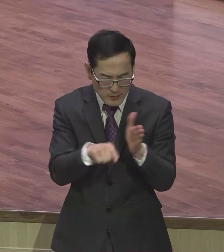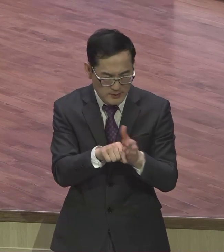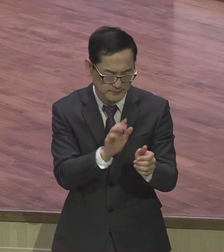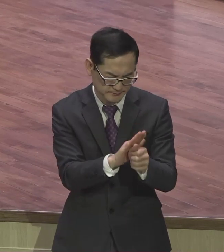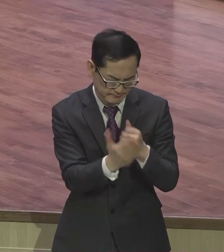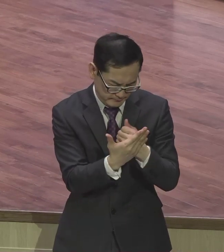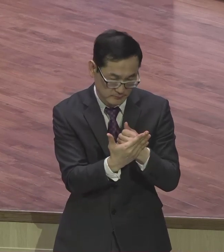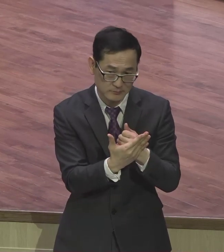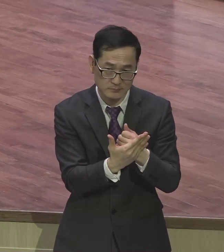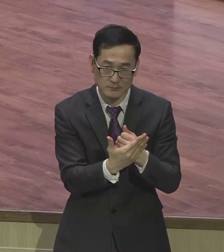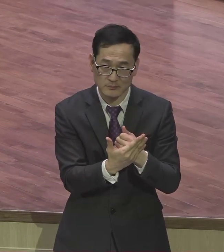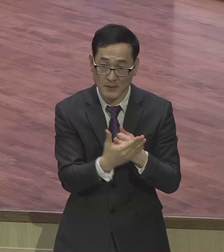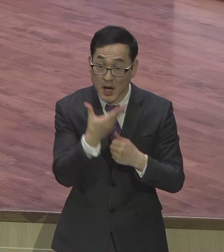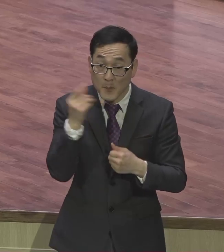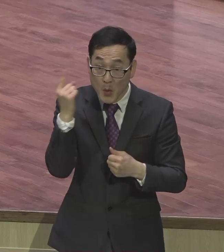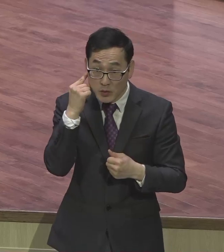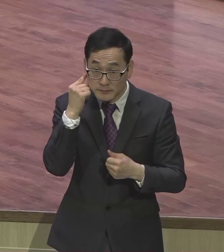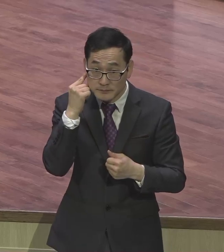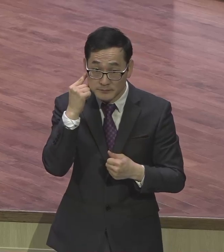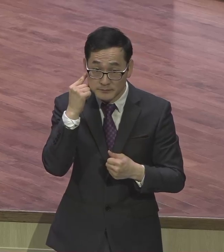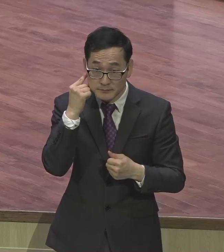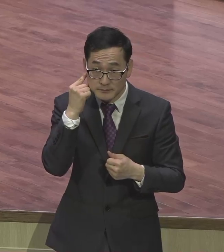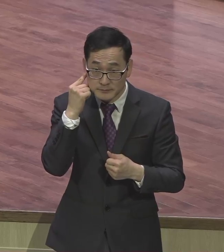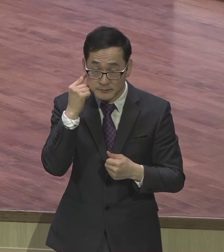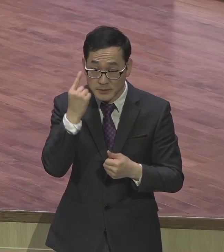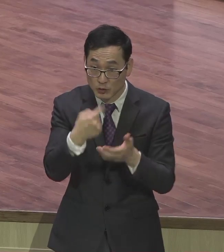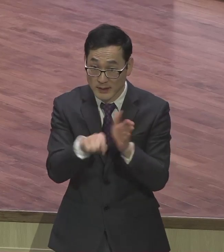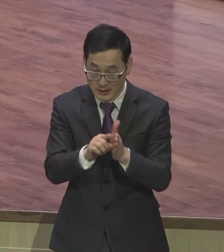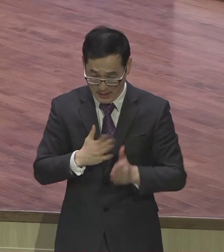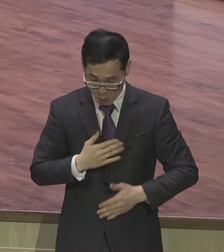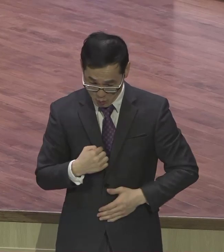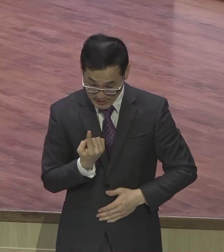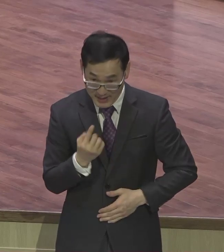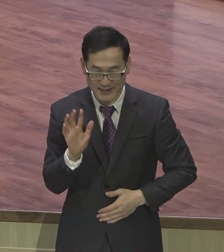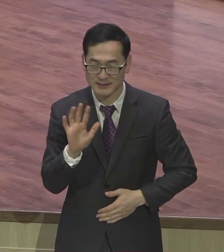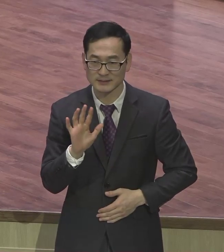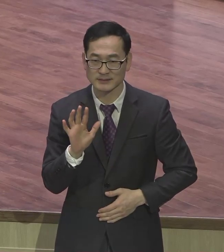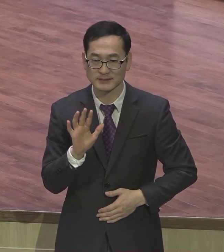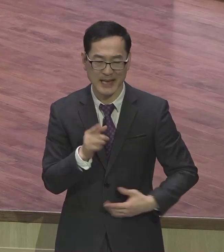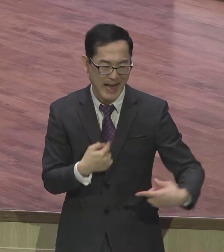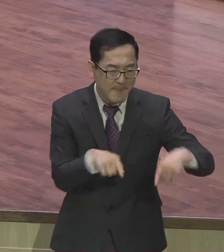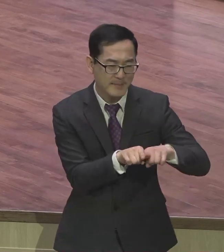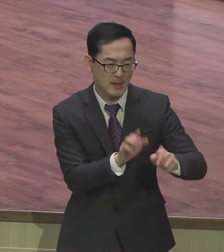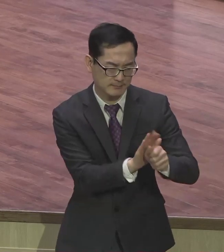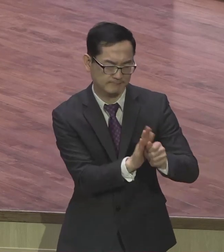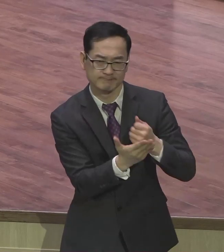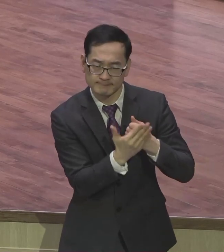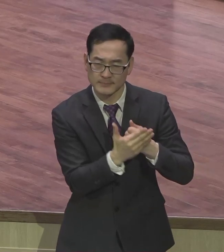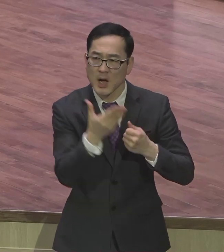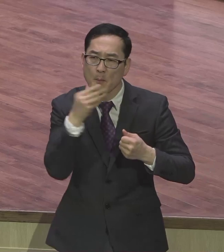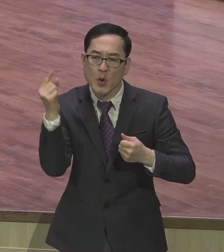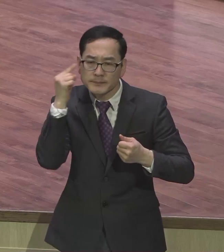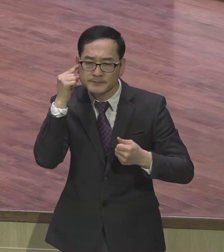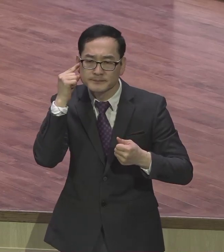혼자가 아니 복음을 위해서 복음을 위해서 함께 협력합니다 협력이 잘 돼야 돼